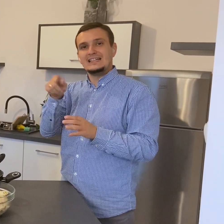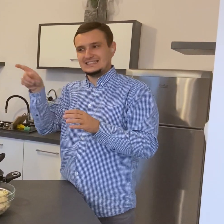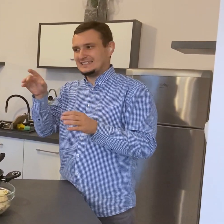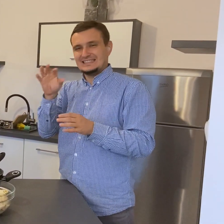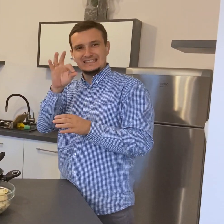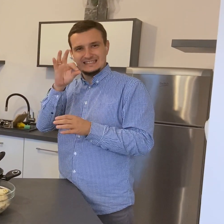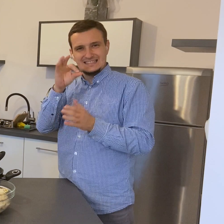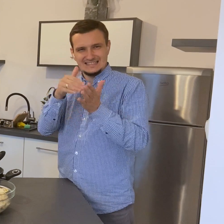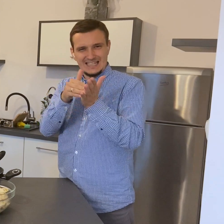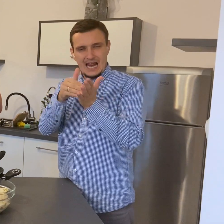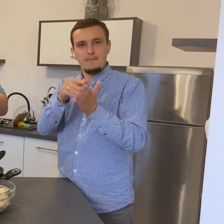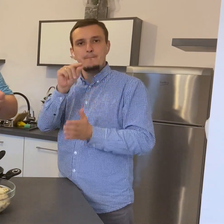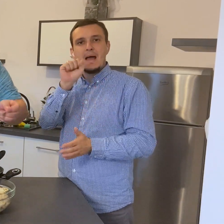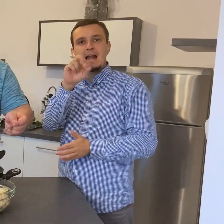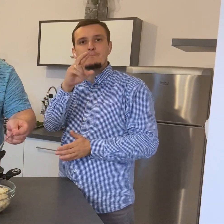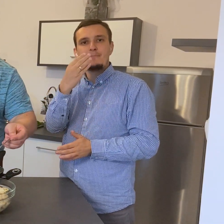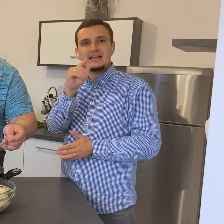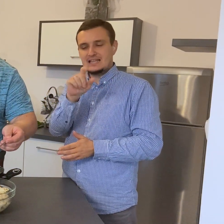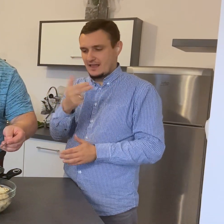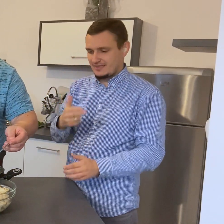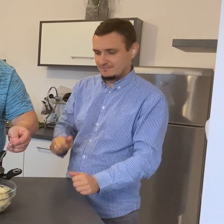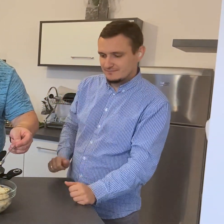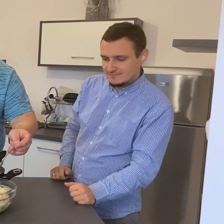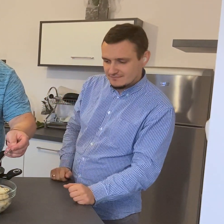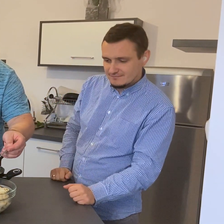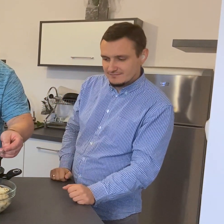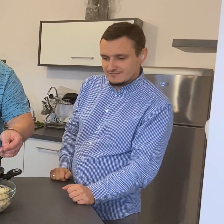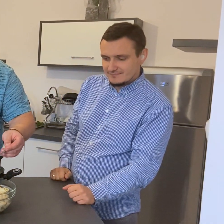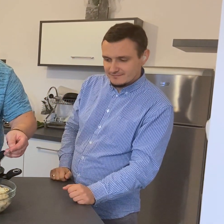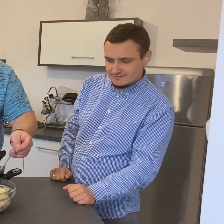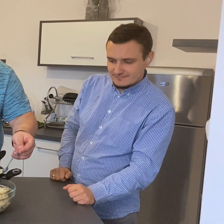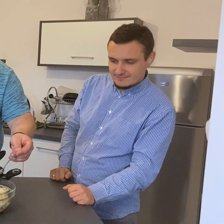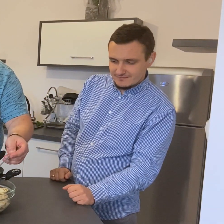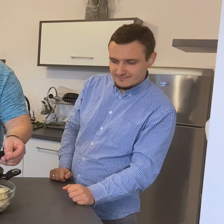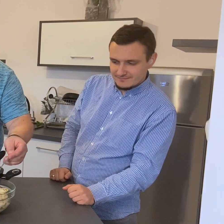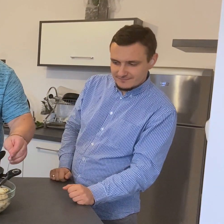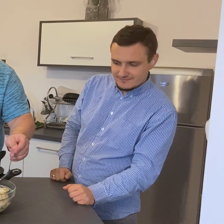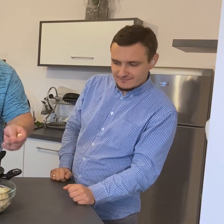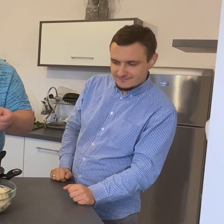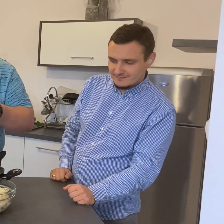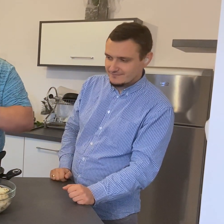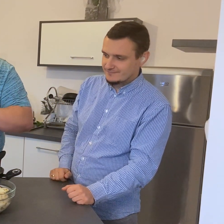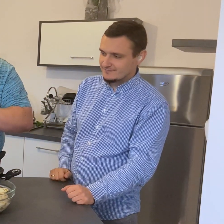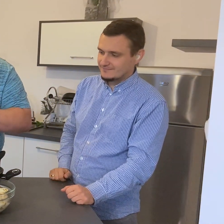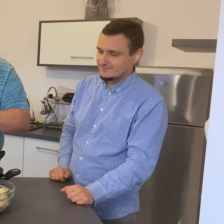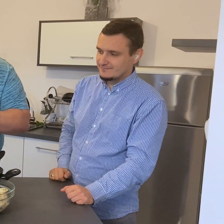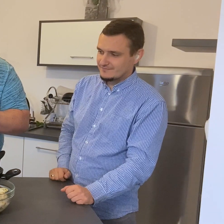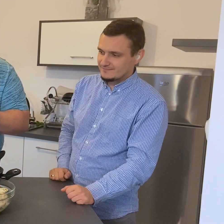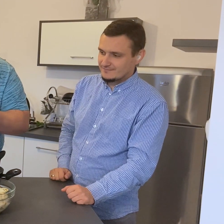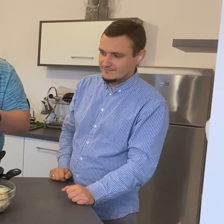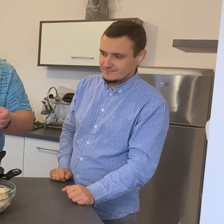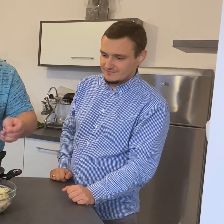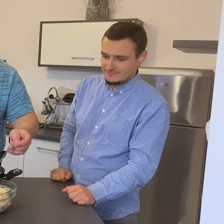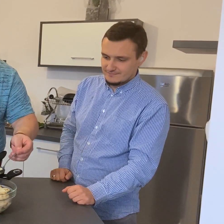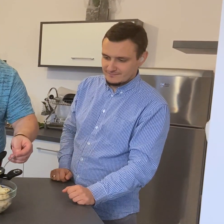przygotowany, delikatnie obsypujemy powierzchni parmezany.